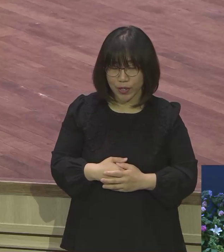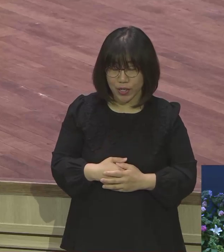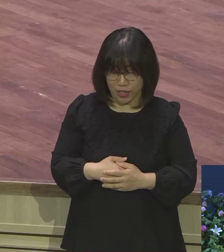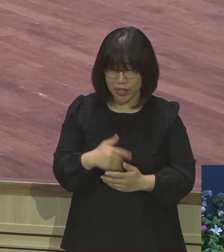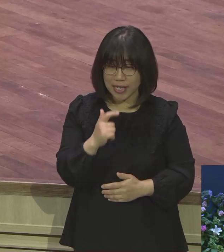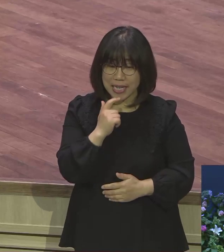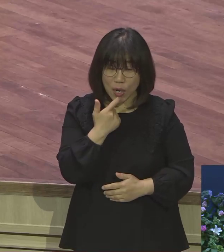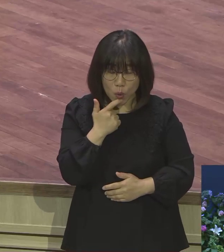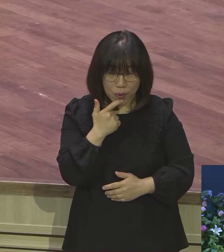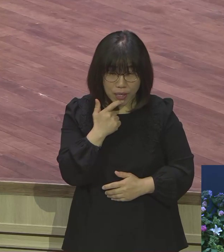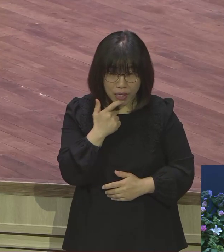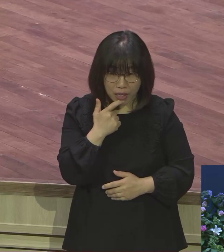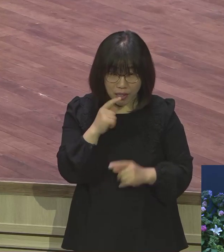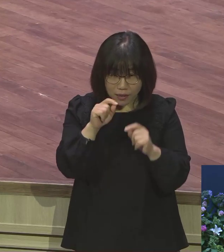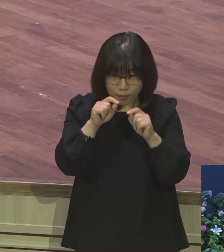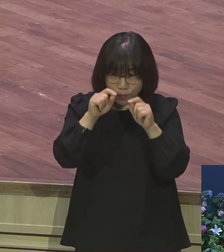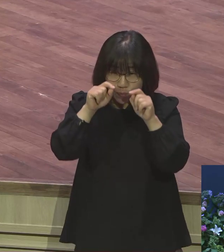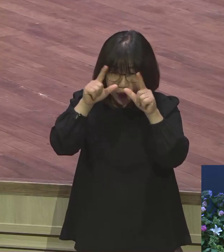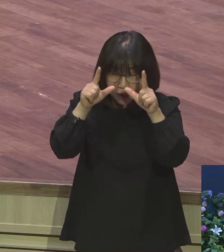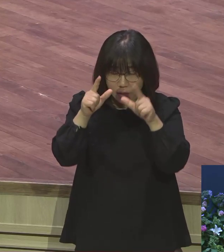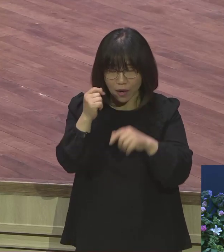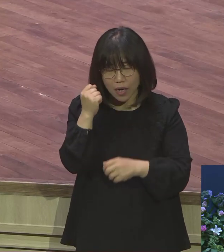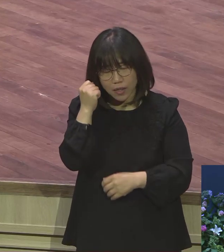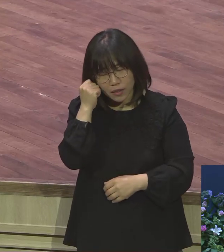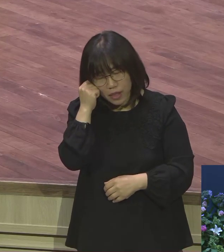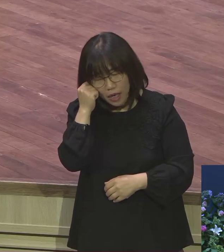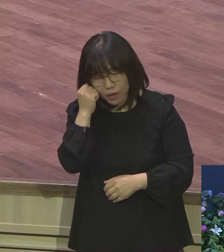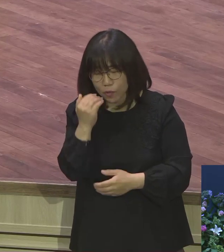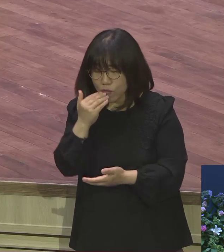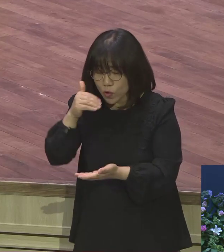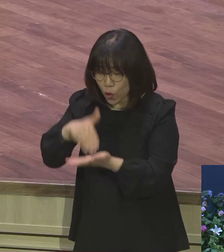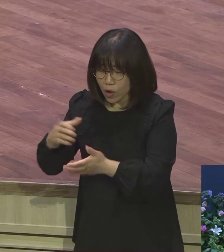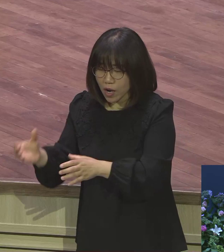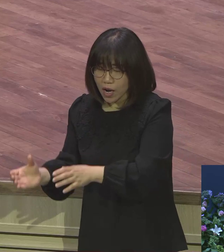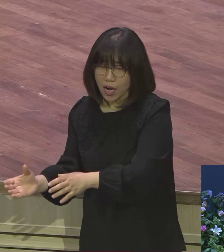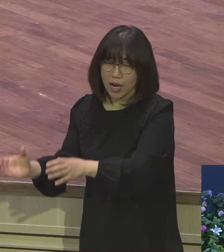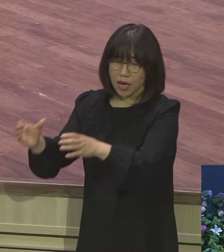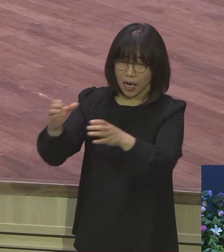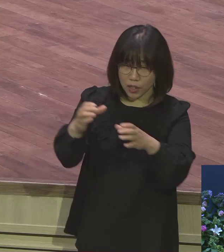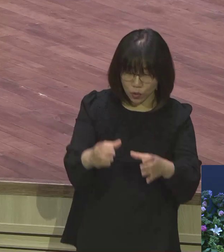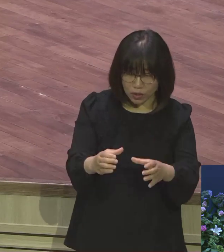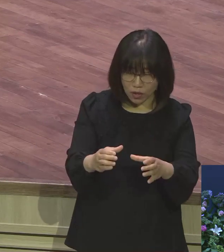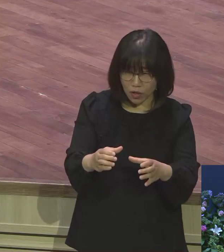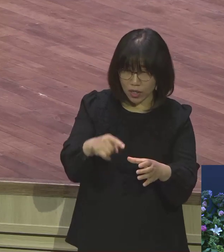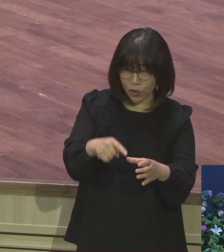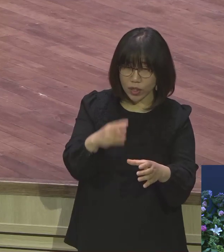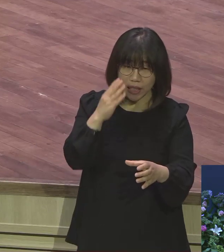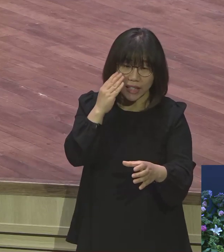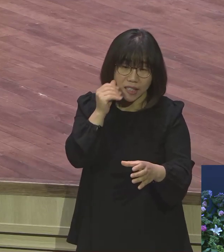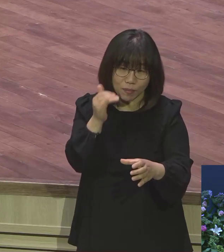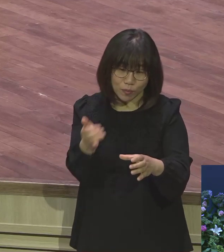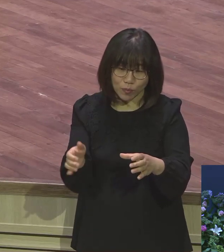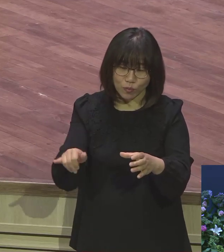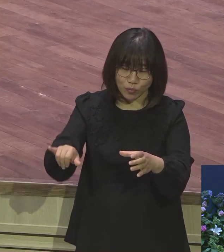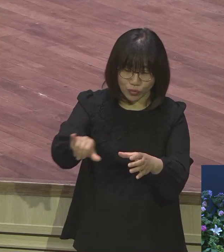베개했던 그 돌을 기둥으로 채우고 기름을 붓고 곧이름을 베데리라 베데리라 베데리라는 말은 뭐요?